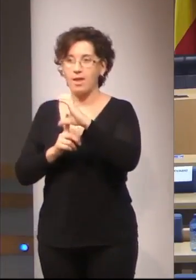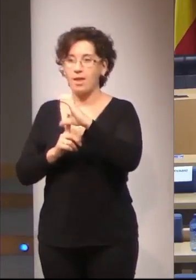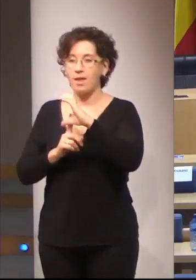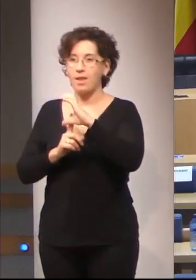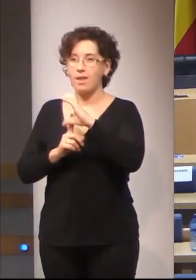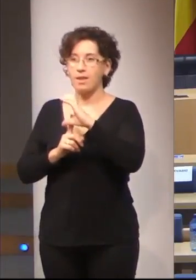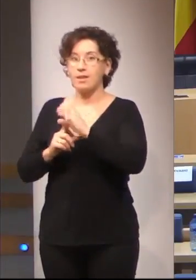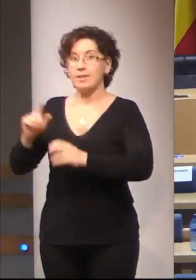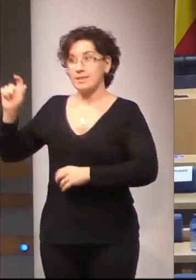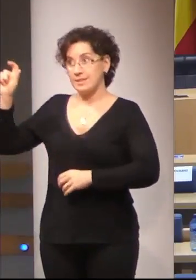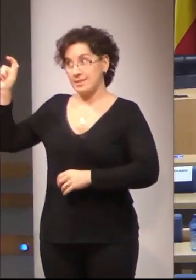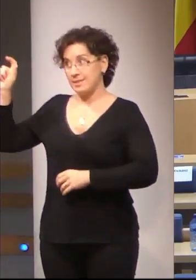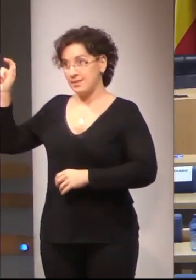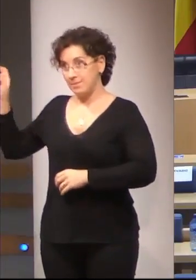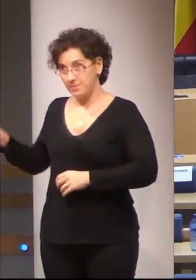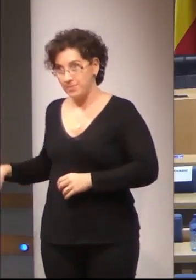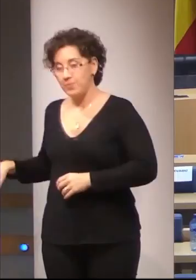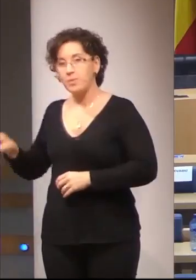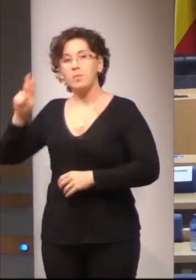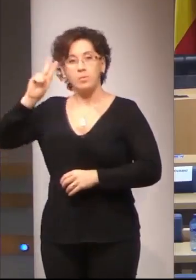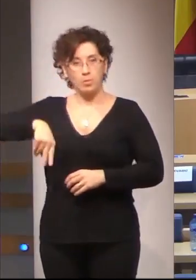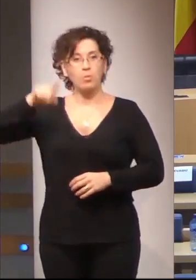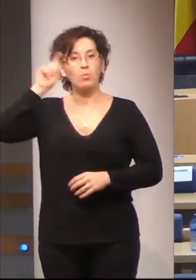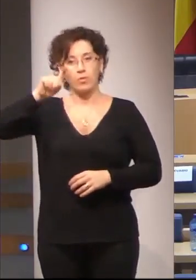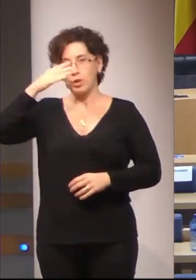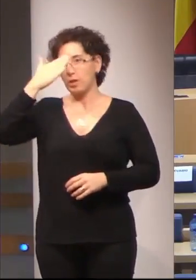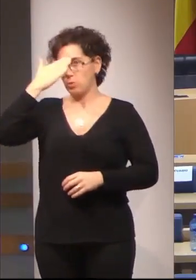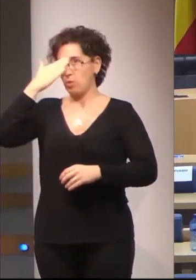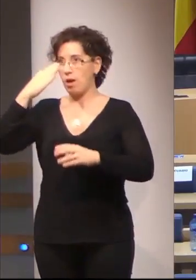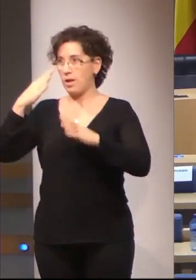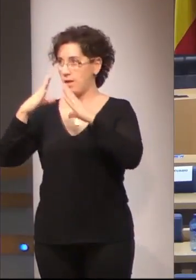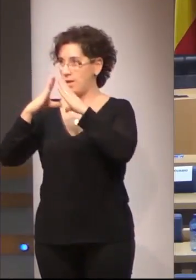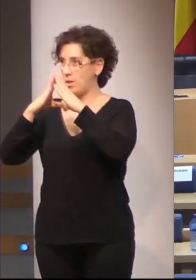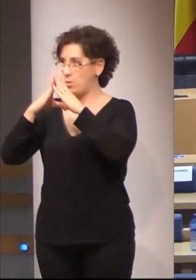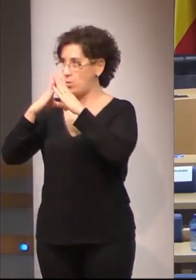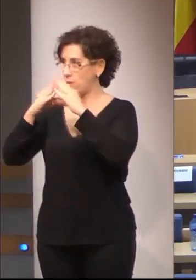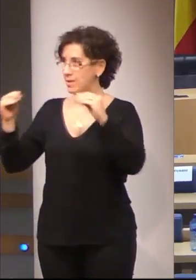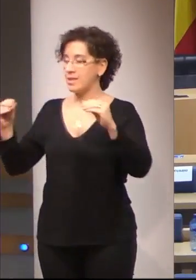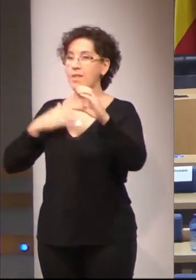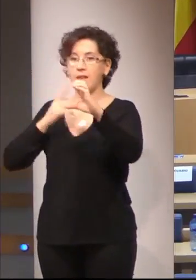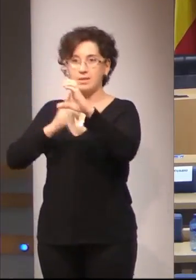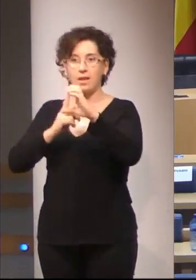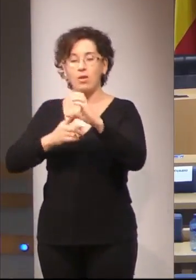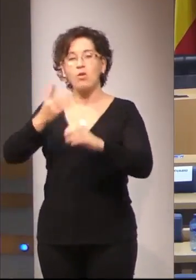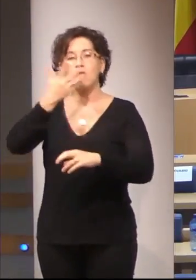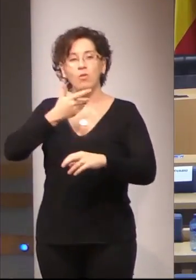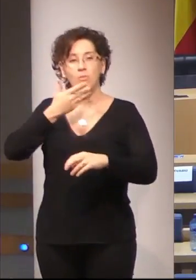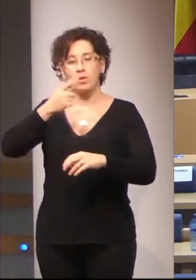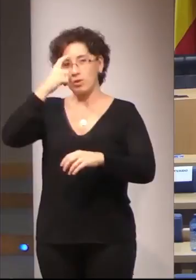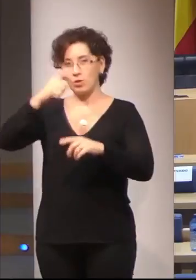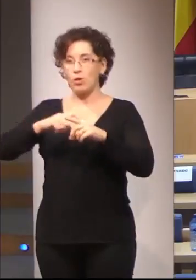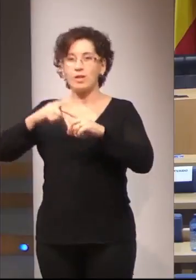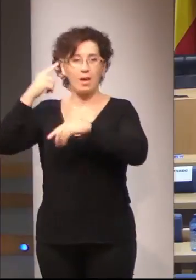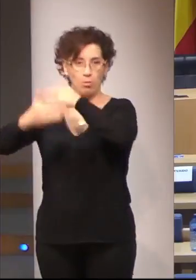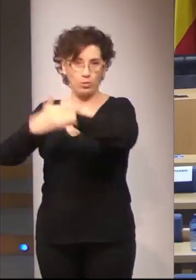Inmaculada Sánchez Casado es profesora titular de la Universidad de Extremadura, conocimiento de psicología evolutiva de la educación,